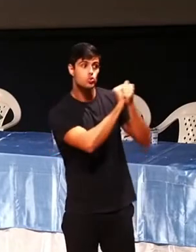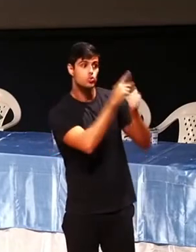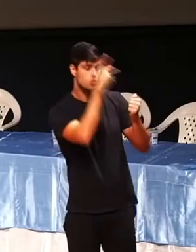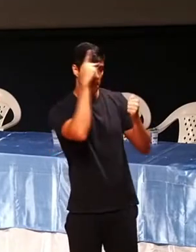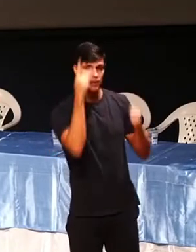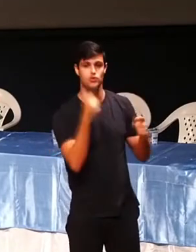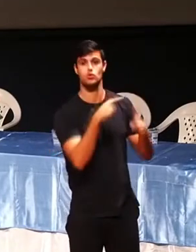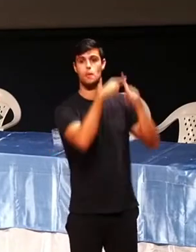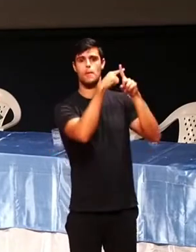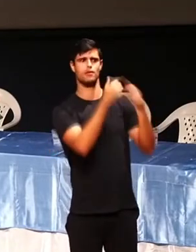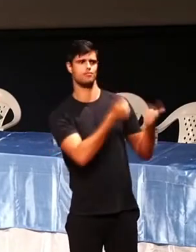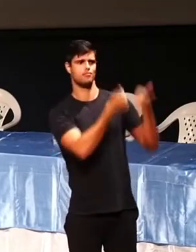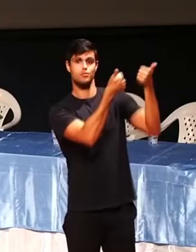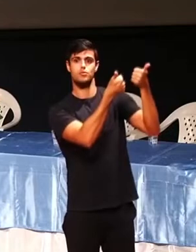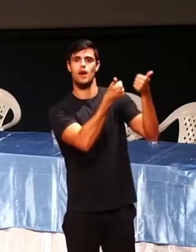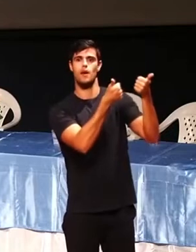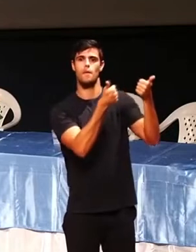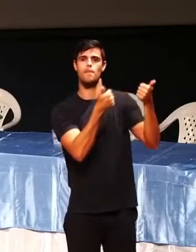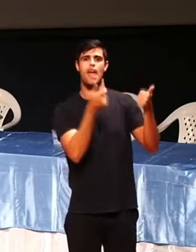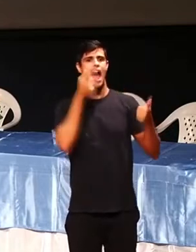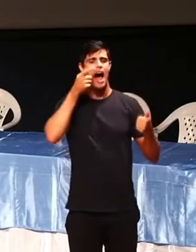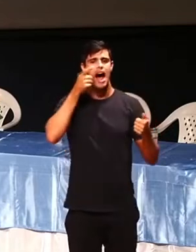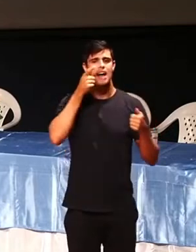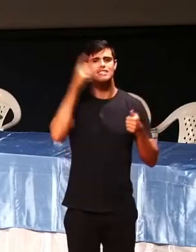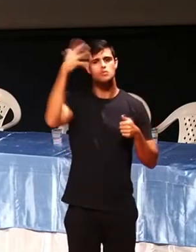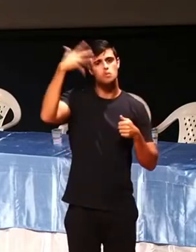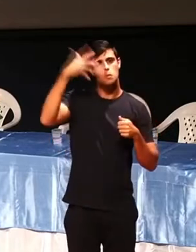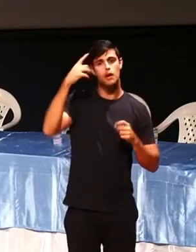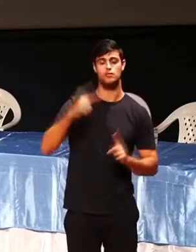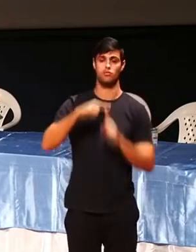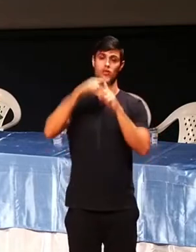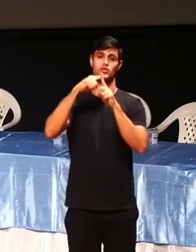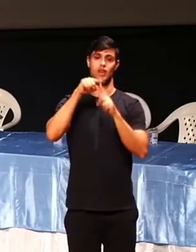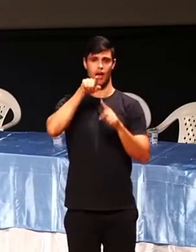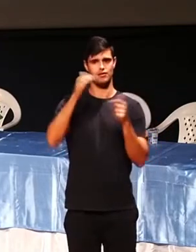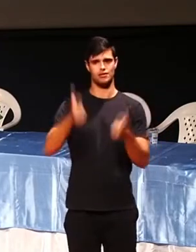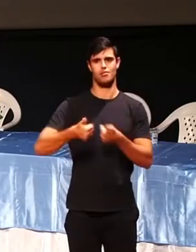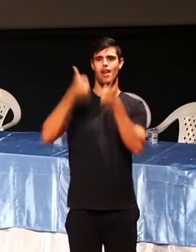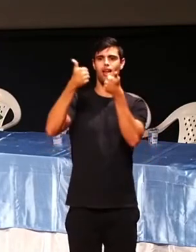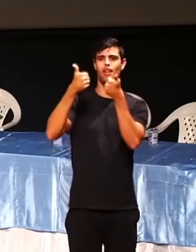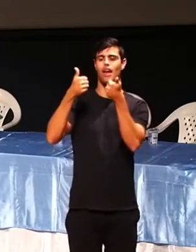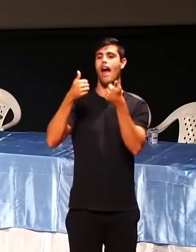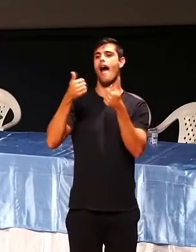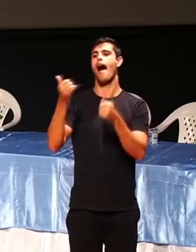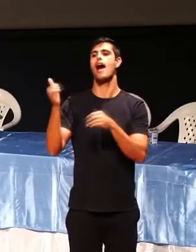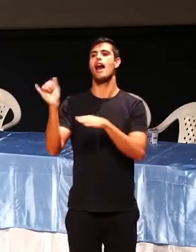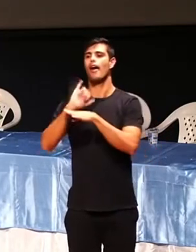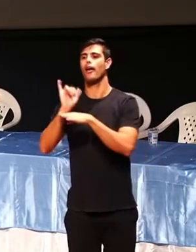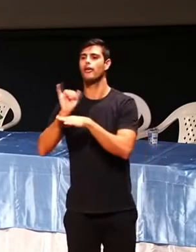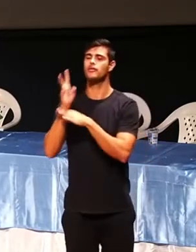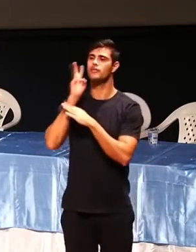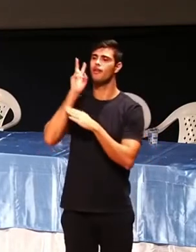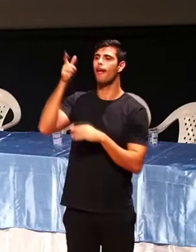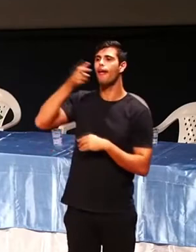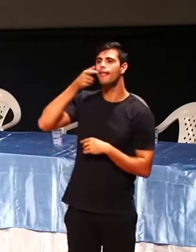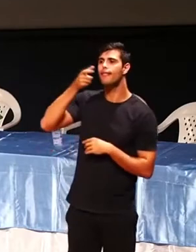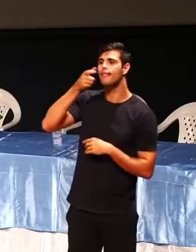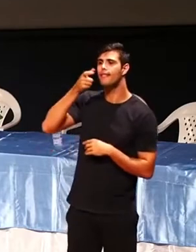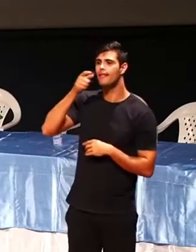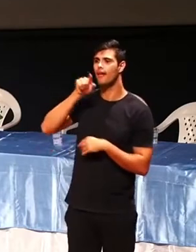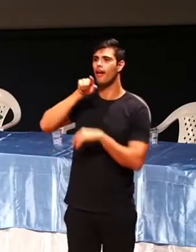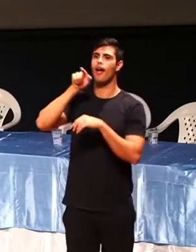ver palestras positivas, você vai melhorar. Agora, você vai no YouTube, só ver receita, receita, receita, você vai engordar.